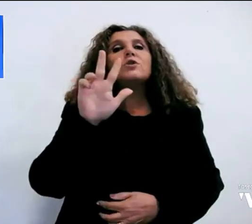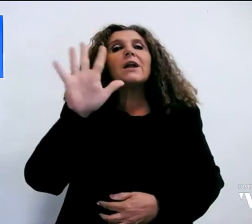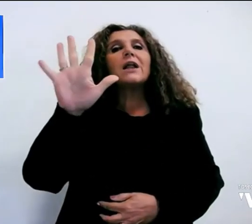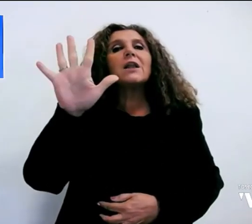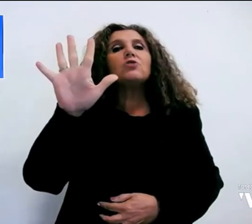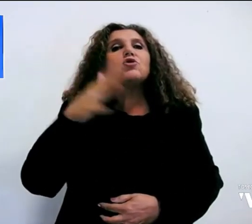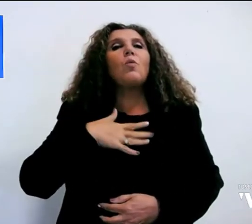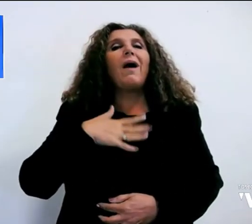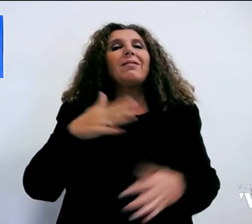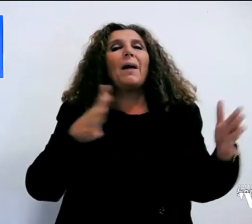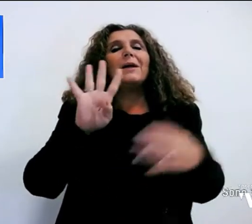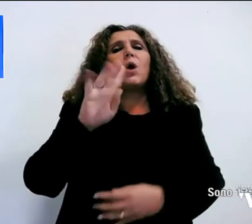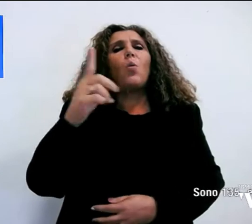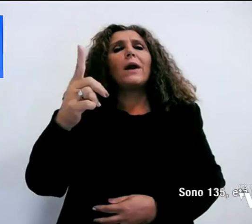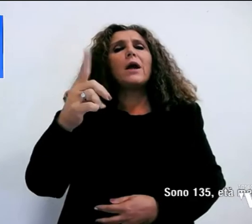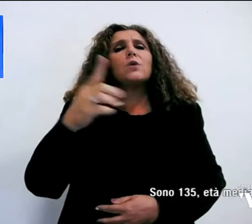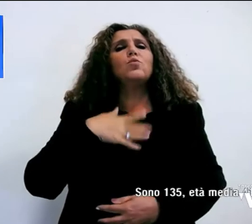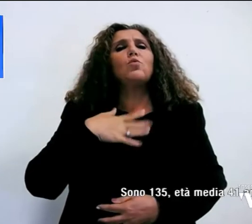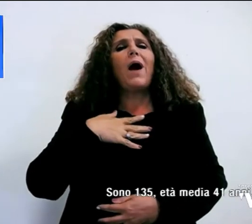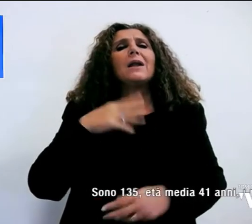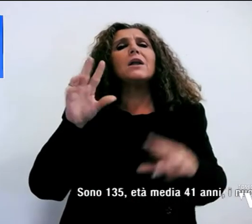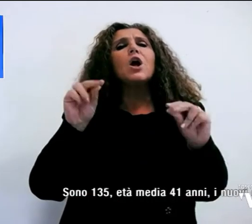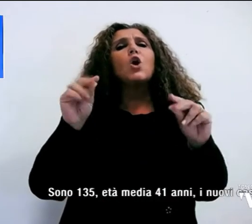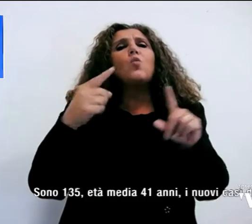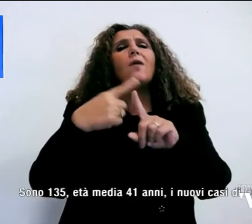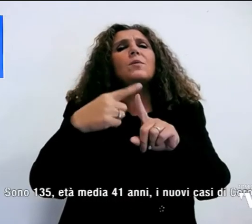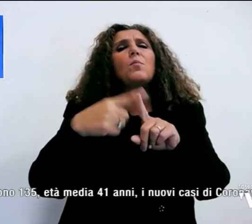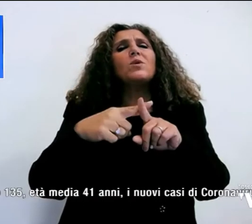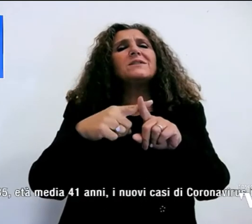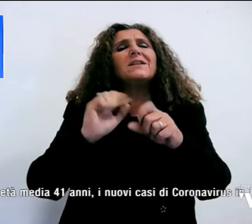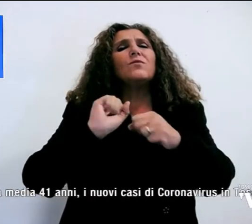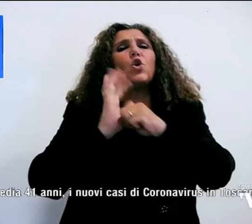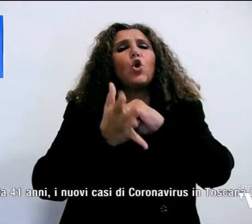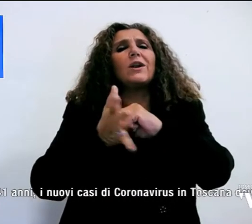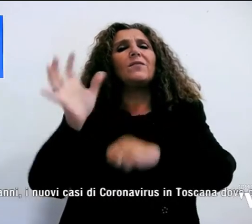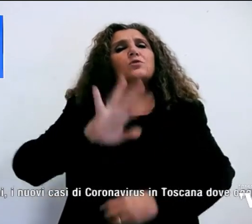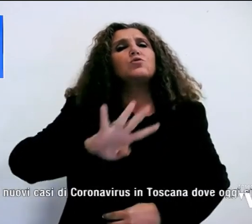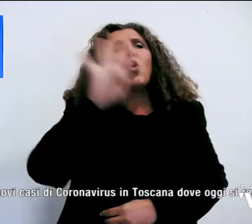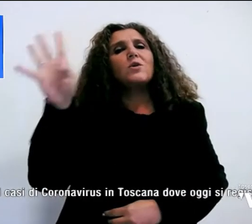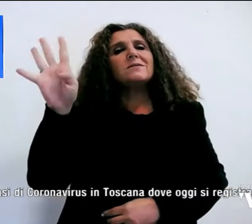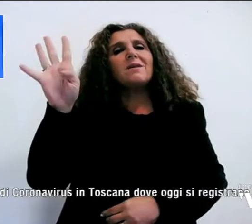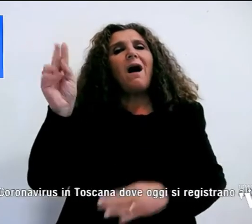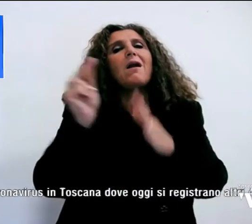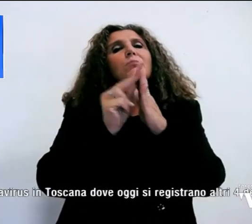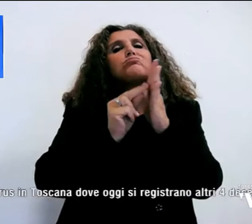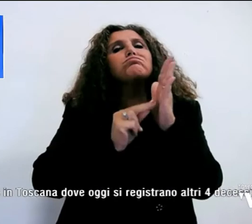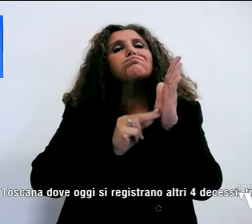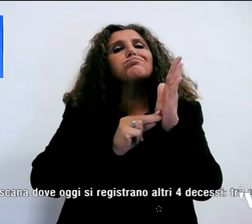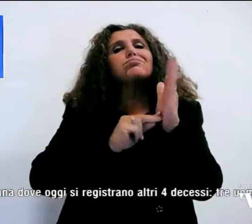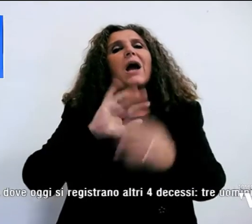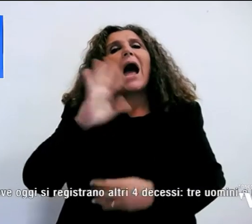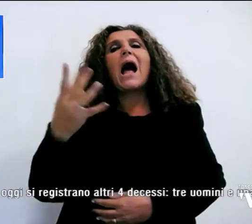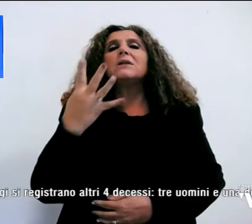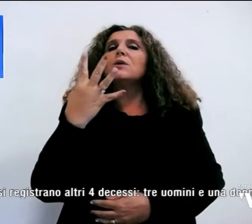media 41 anni, i nuovi casi di coronavirus in Toscana, dove si registrano altri 4